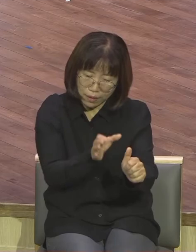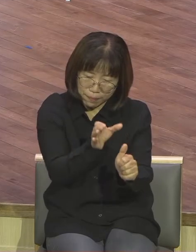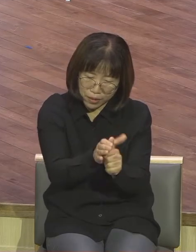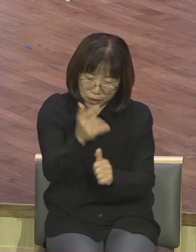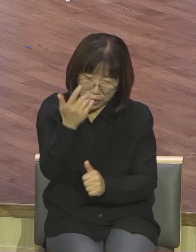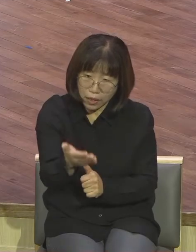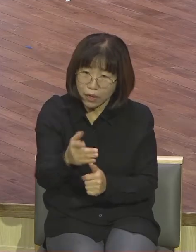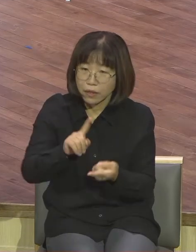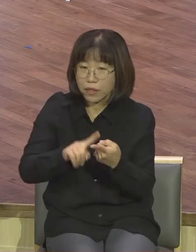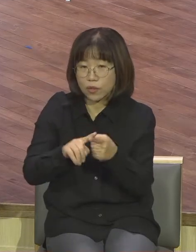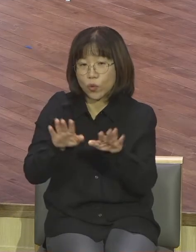세밀하게